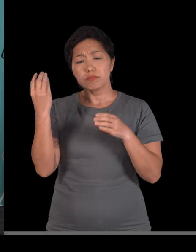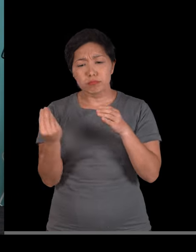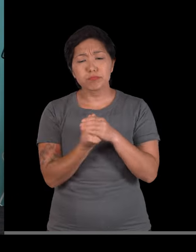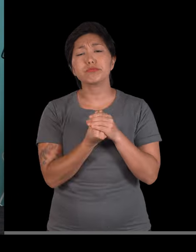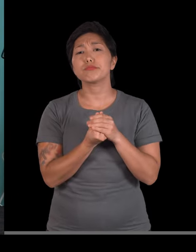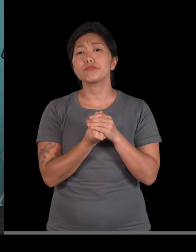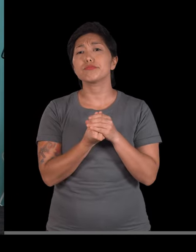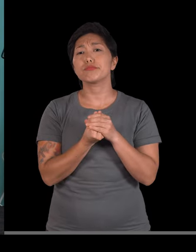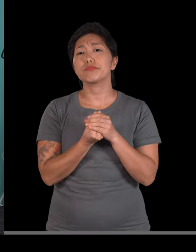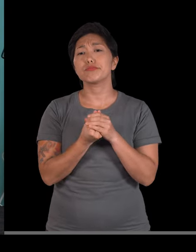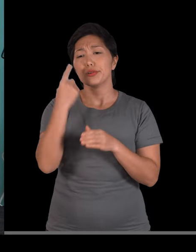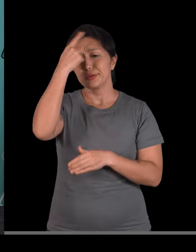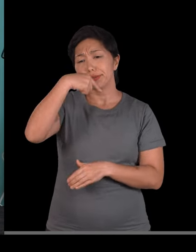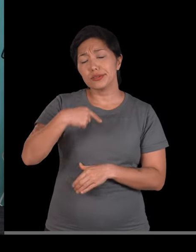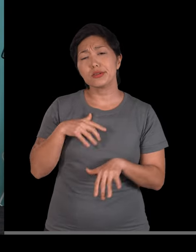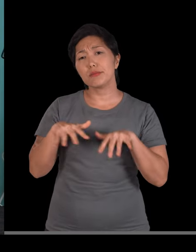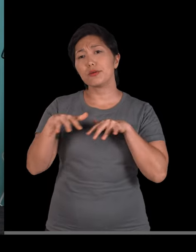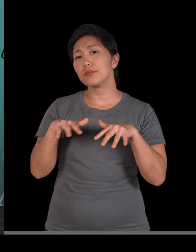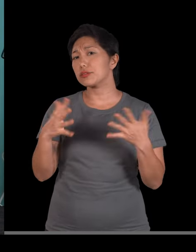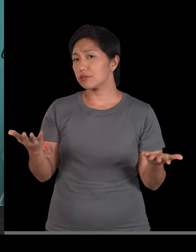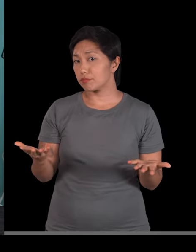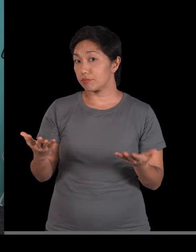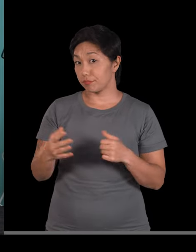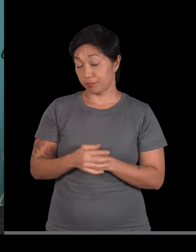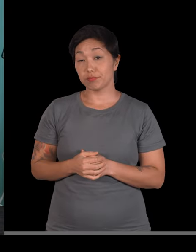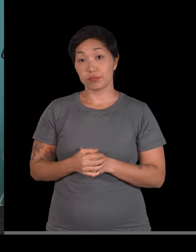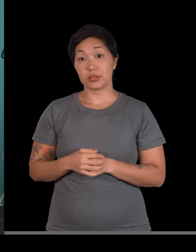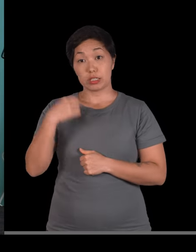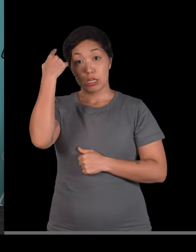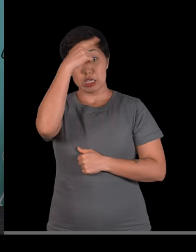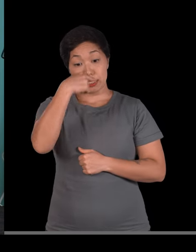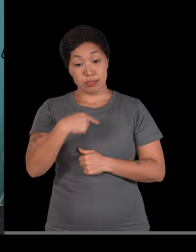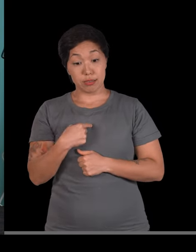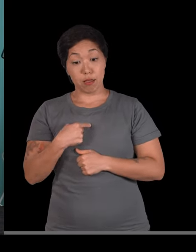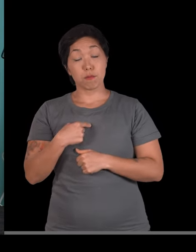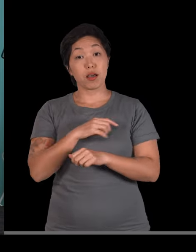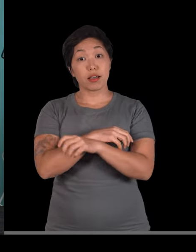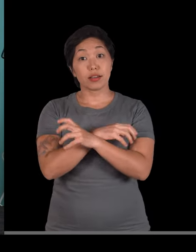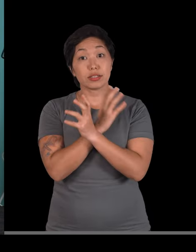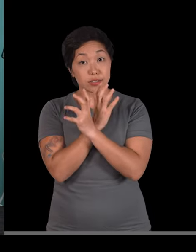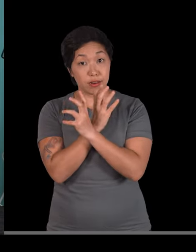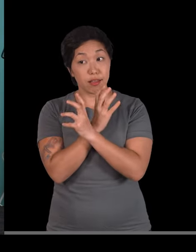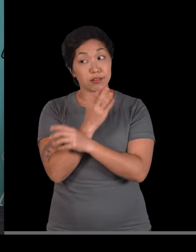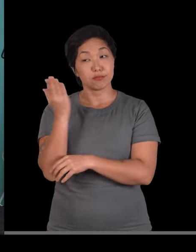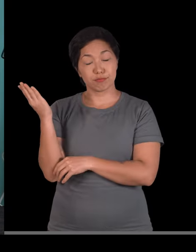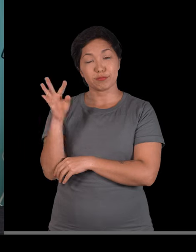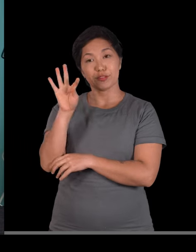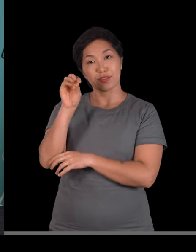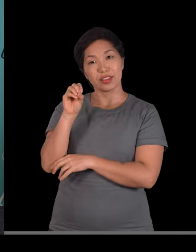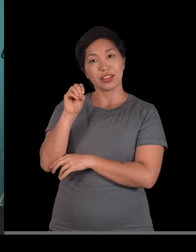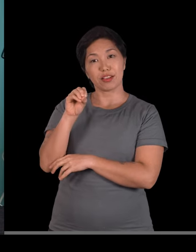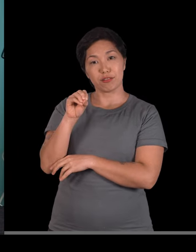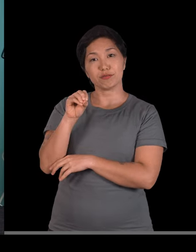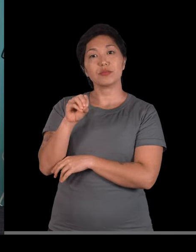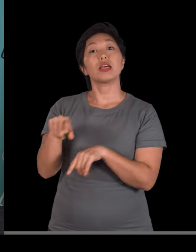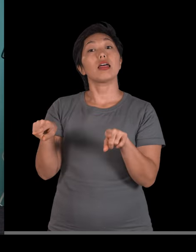sistema locomotor? A gente tá falando de sistema esquelético, que o Théo tá representando muito bem aqui, e também de sistema